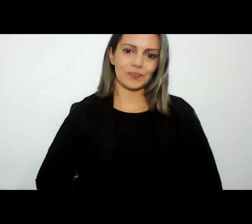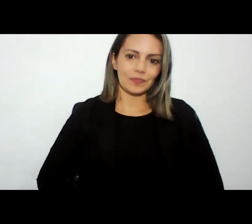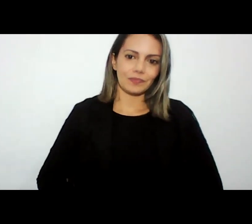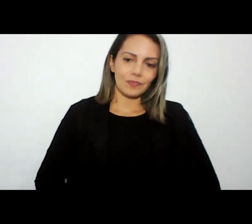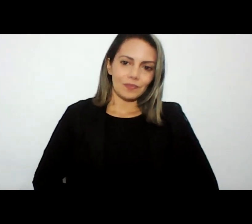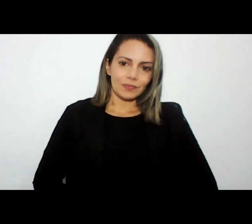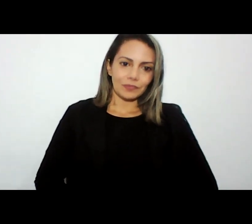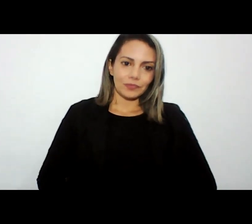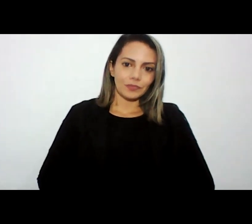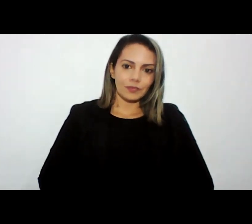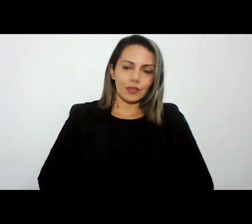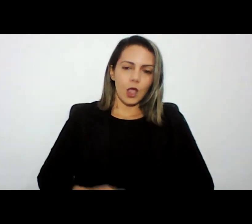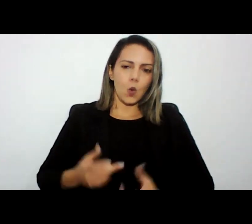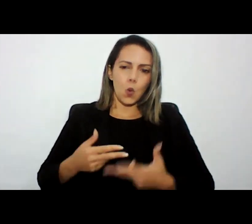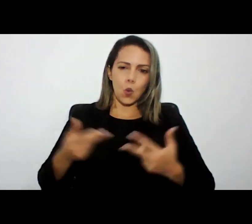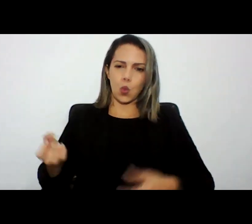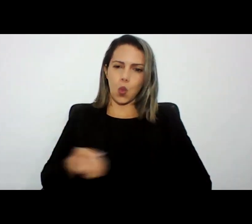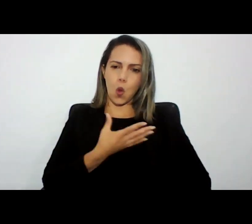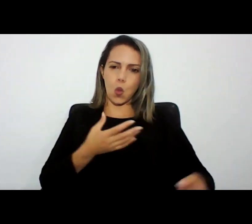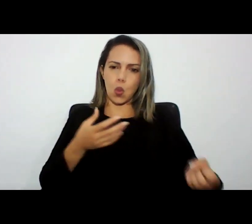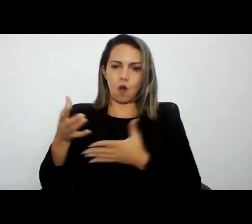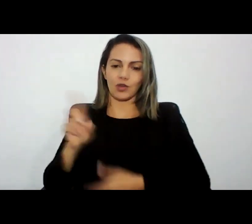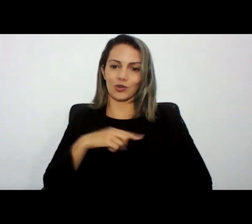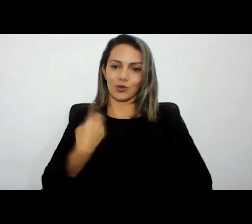novas modernidades que a gente vai incorporando no nosso dia a dia